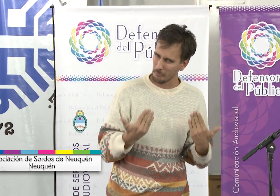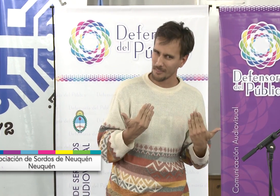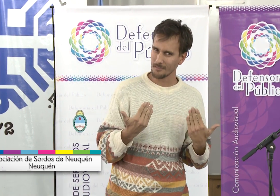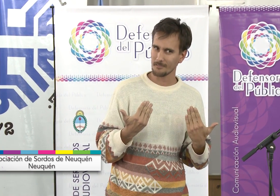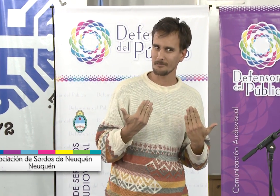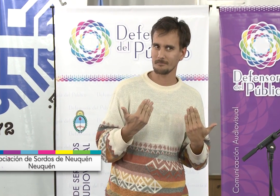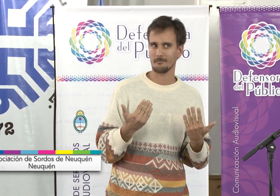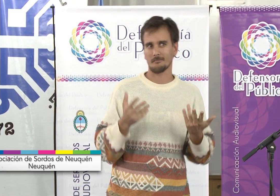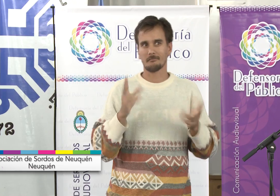internet.